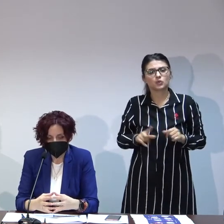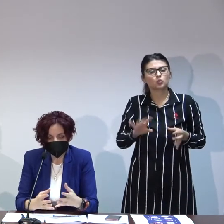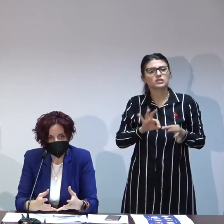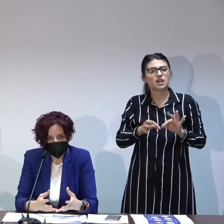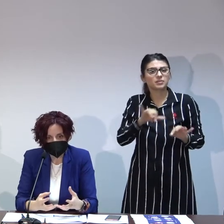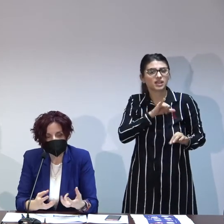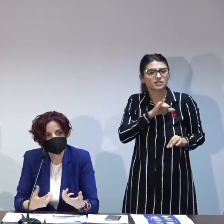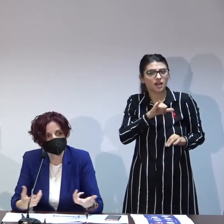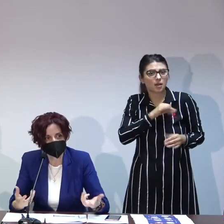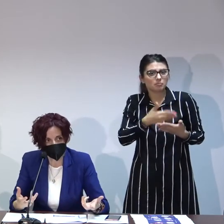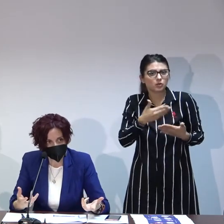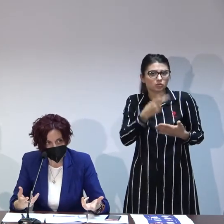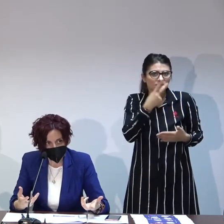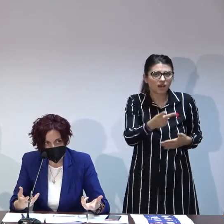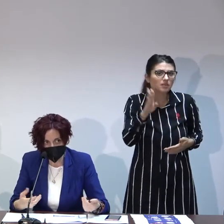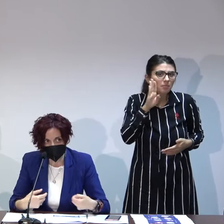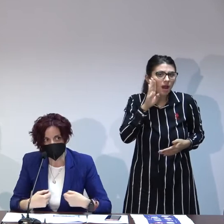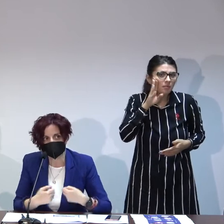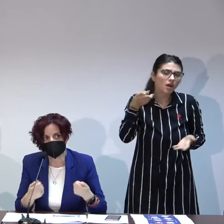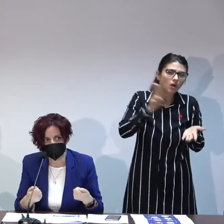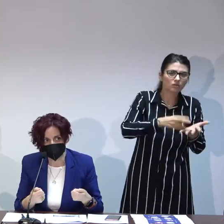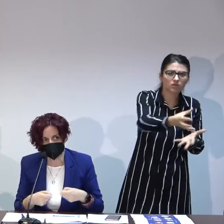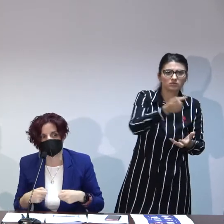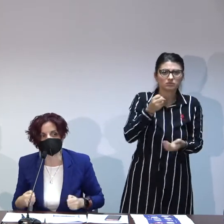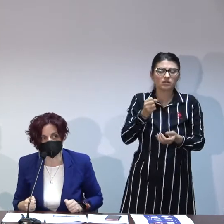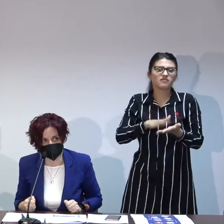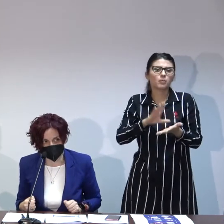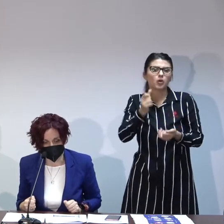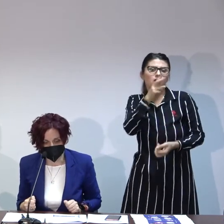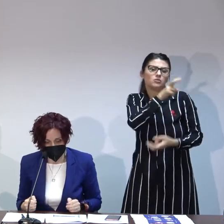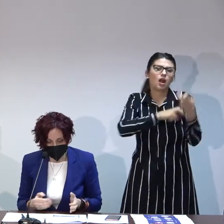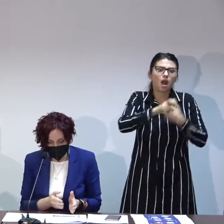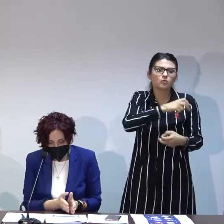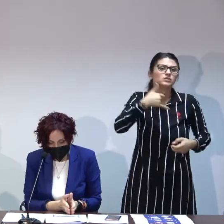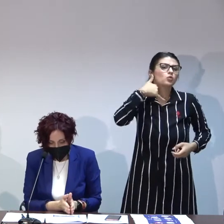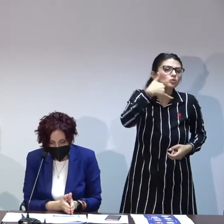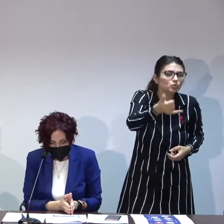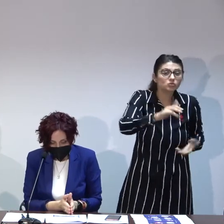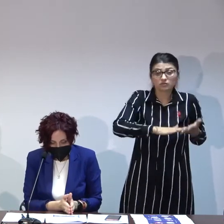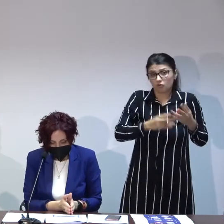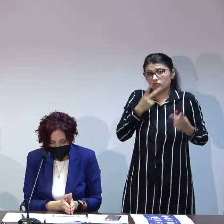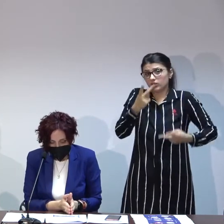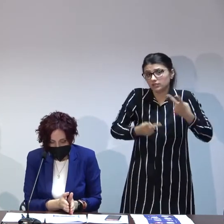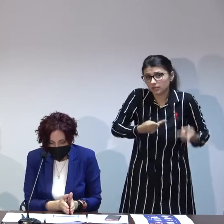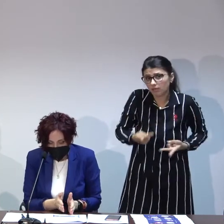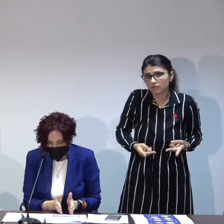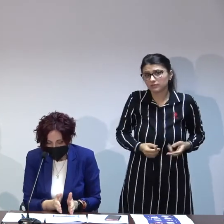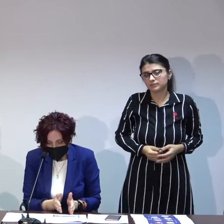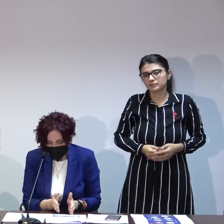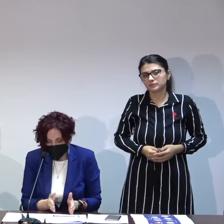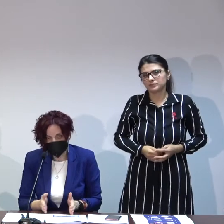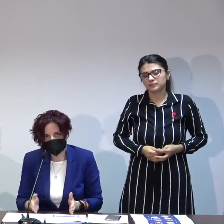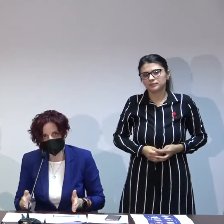interesul vădit de a-și relua copilul în familie faptul că-l caut sau că-l vizitezi pentru că asta